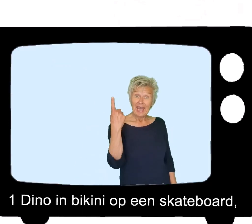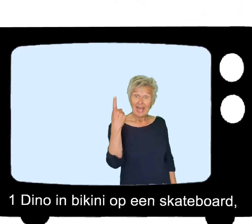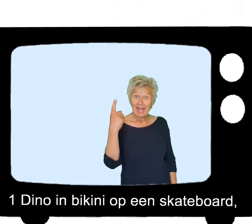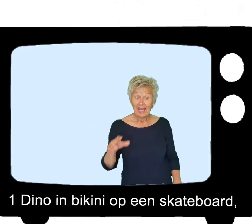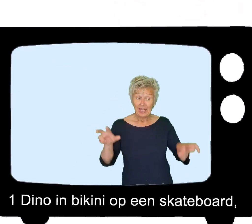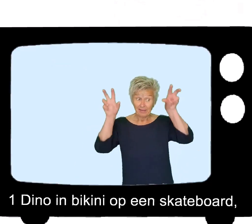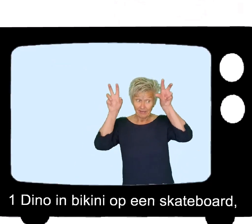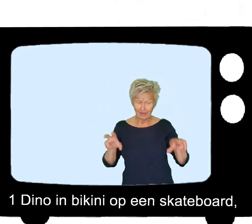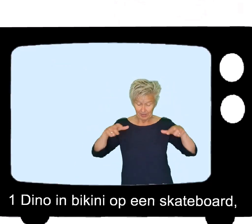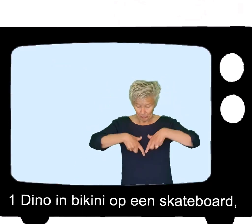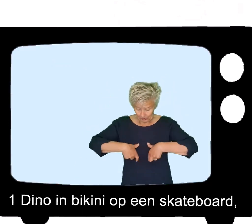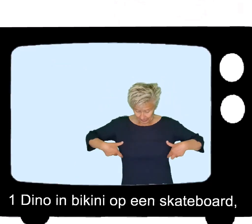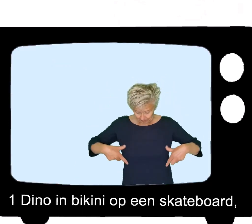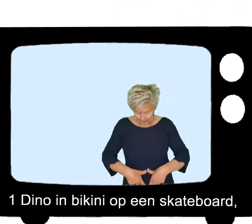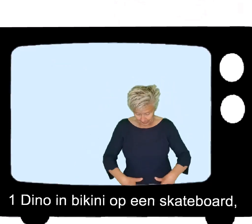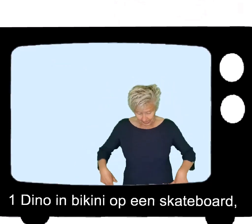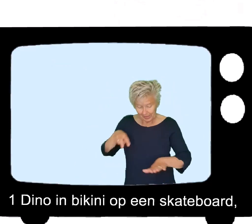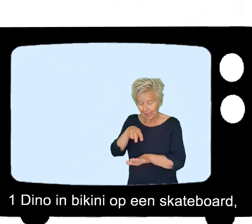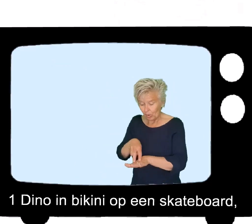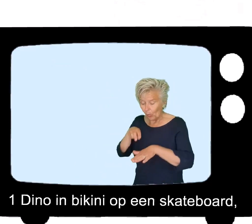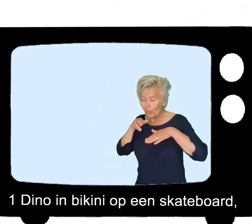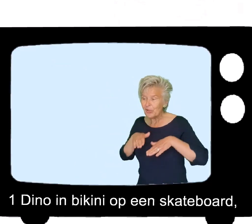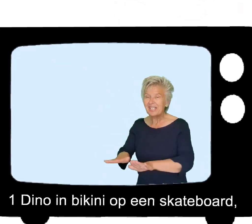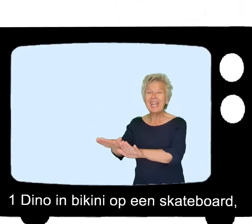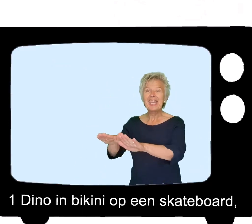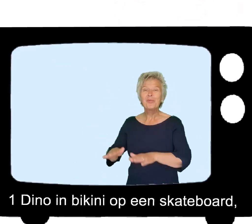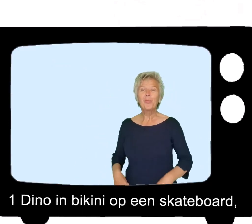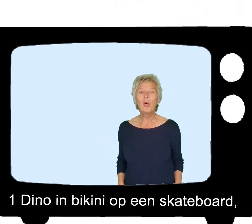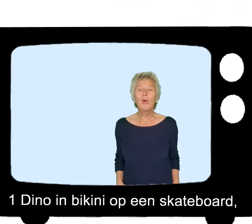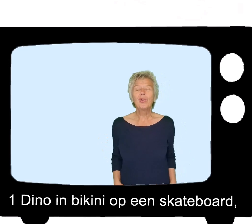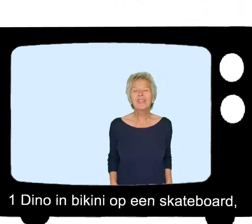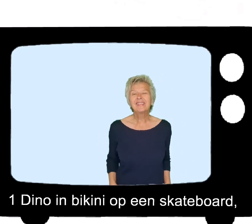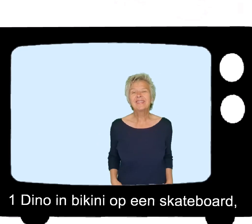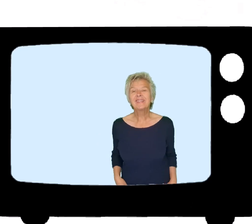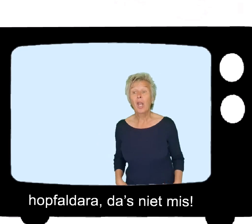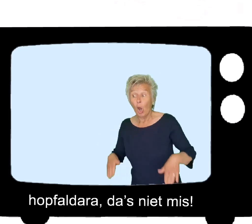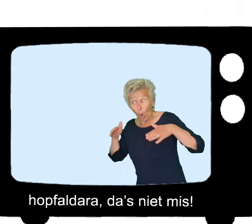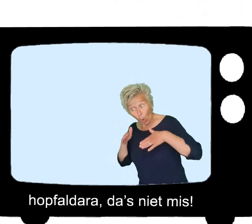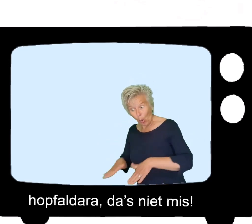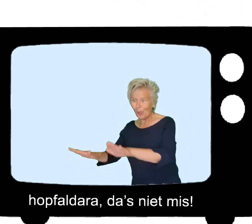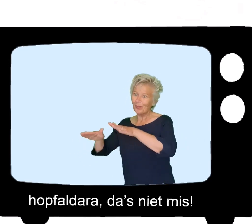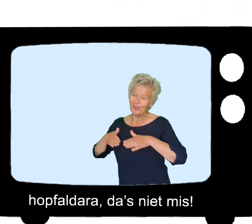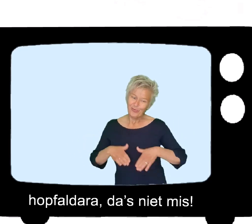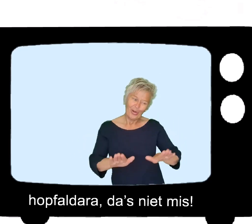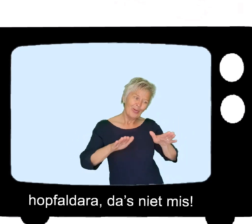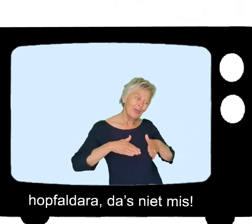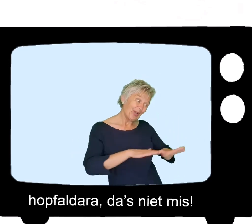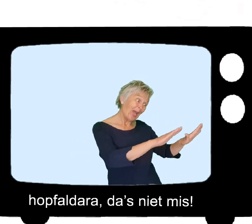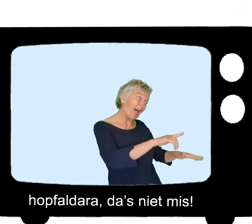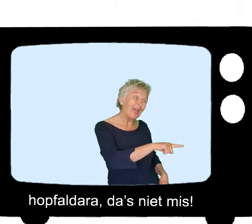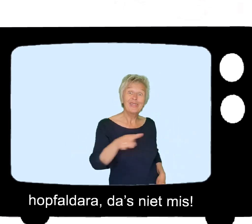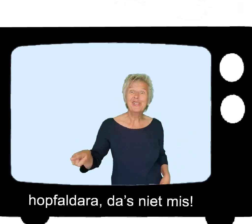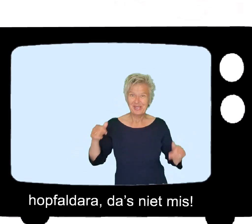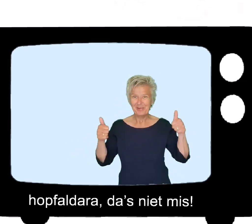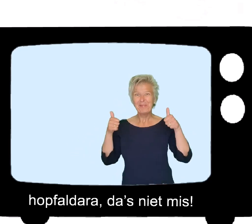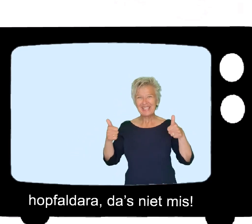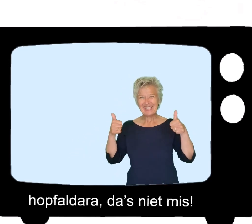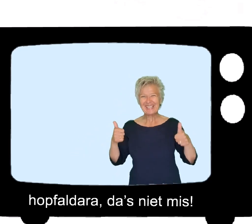Eén dino in bikini op een skateboard Hop, val ra, dat is niet mis